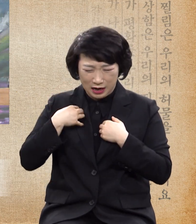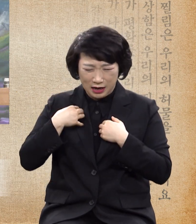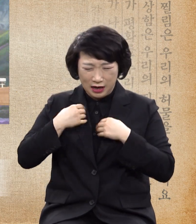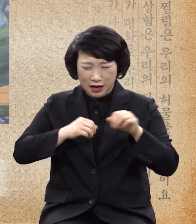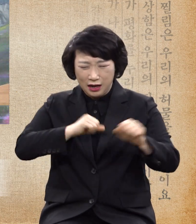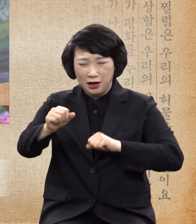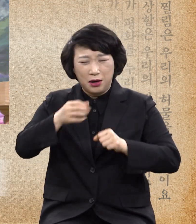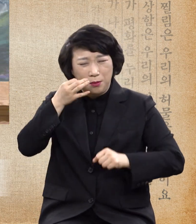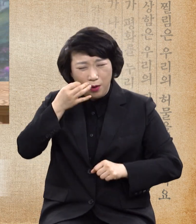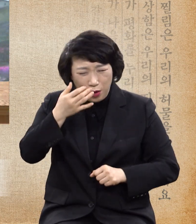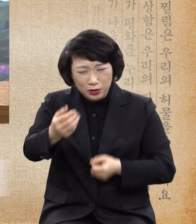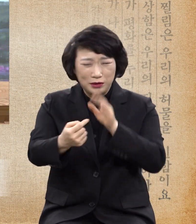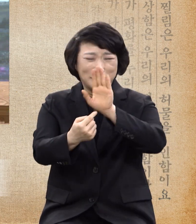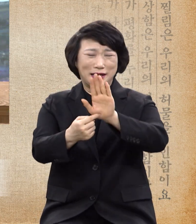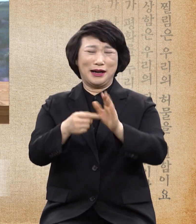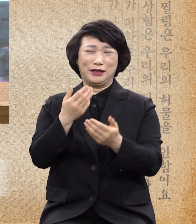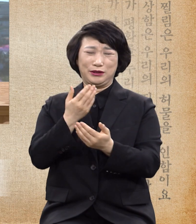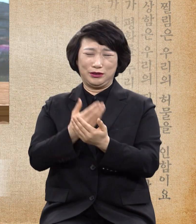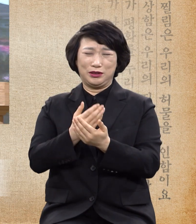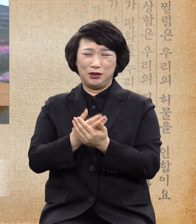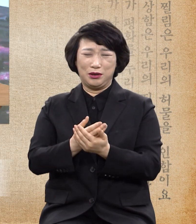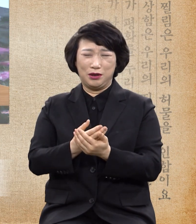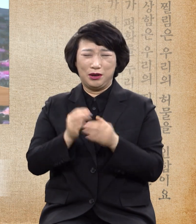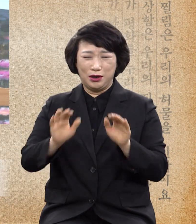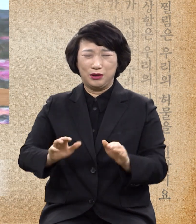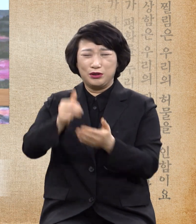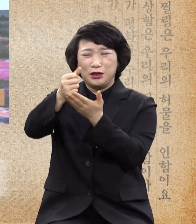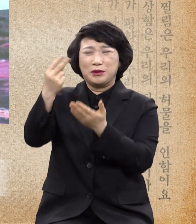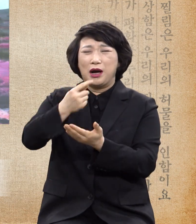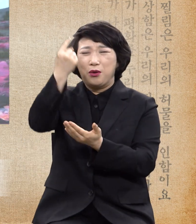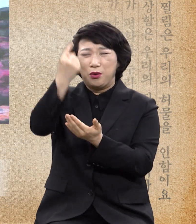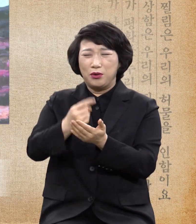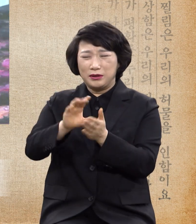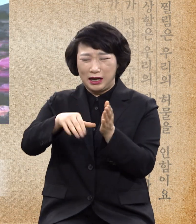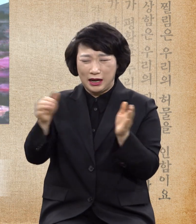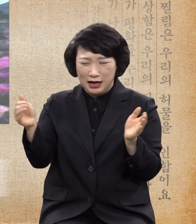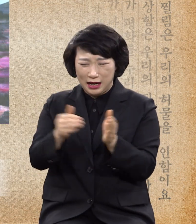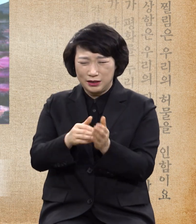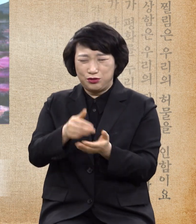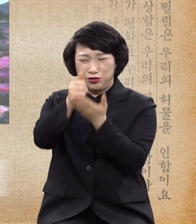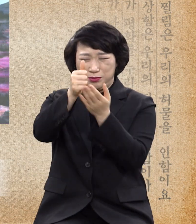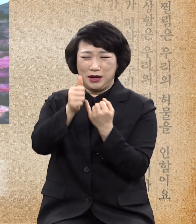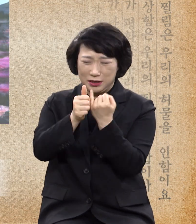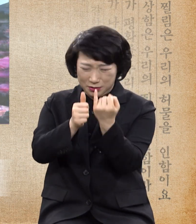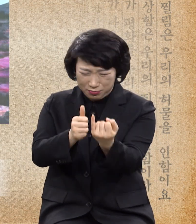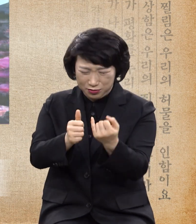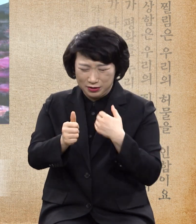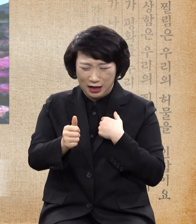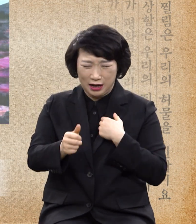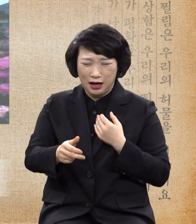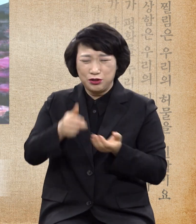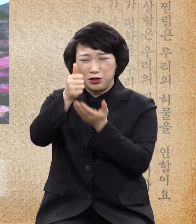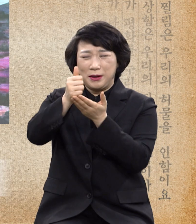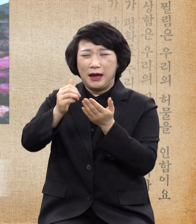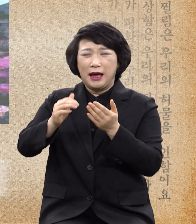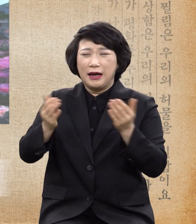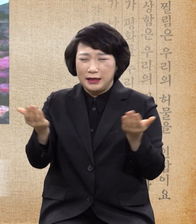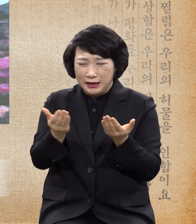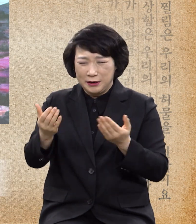도와주시고 주님 다시 오실 때까지 주님의 신부로 주님의 집안 사역 이루게